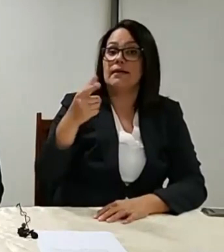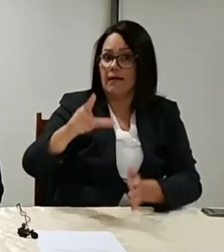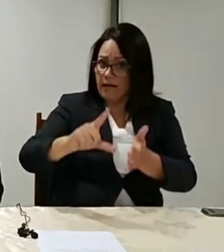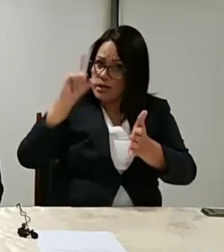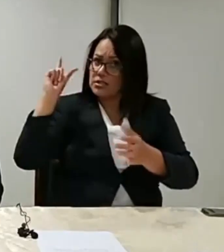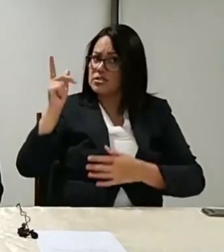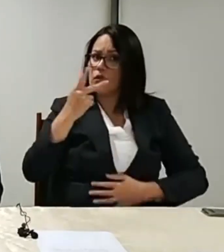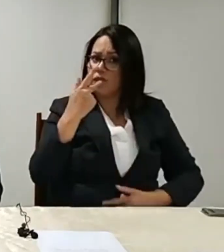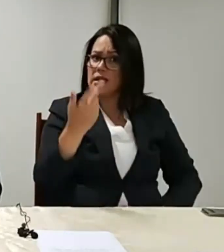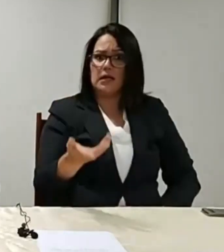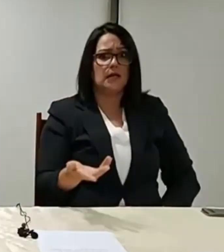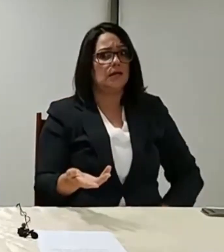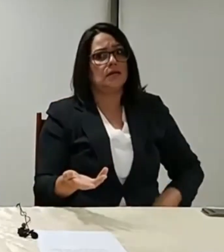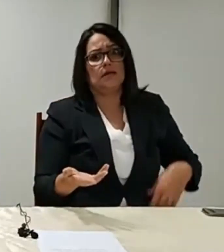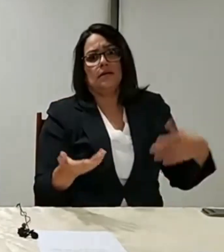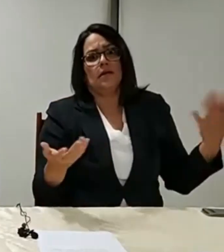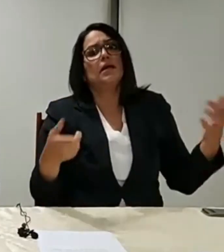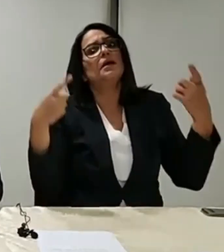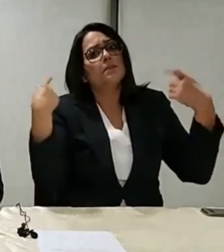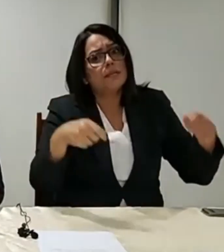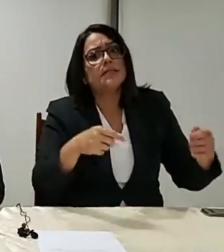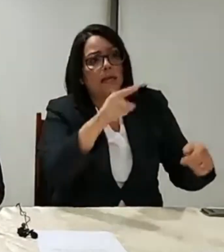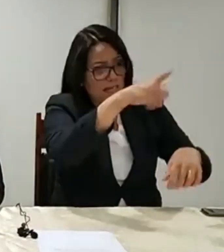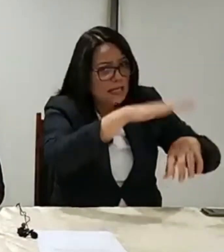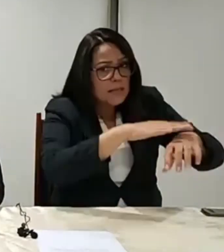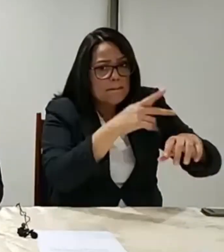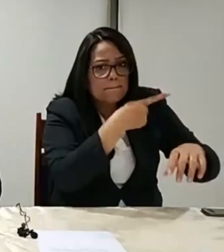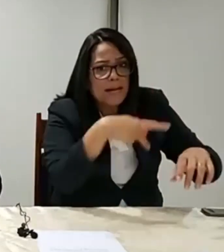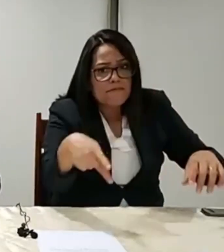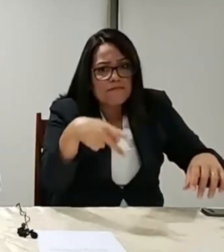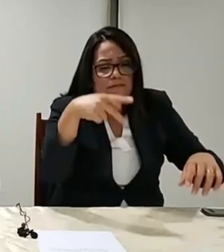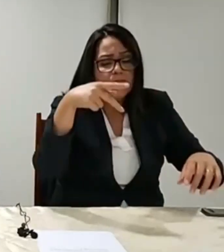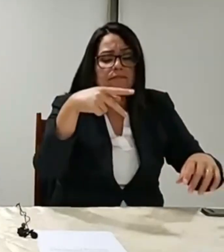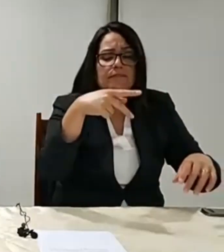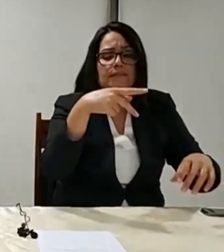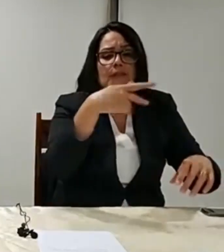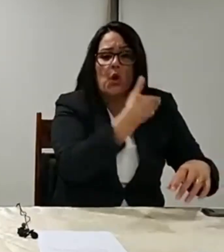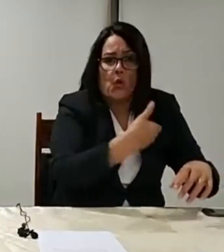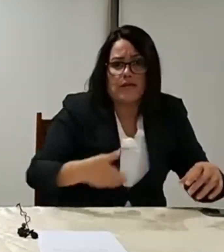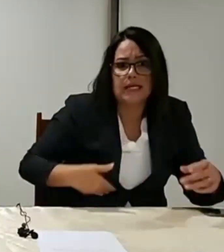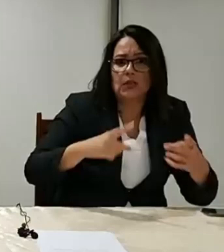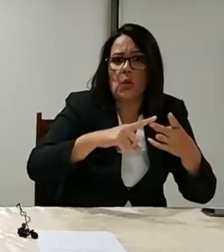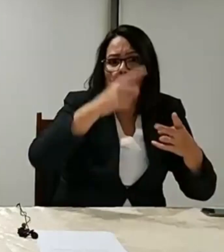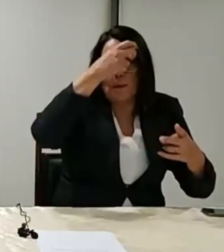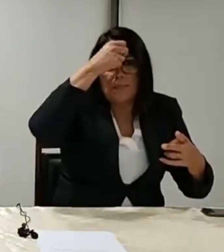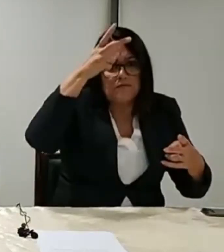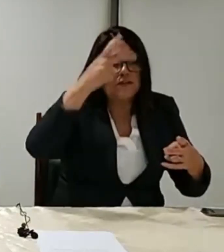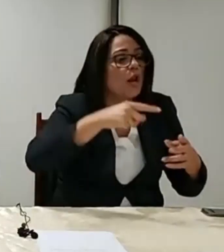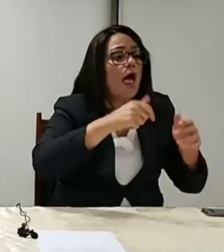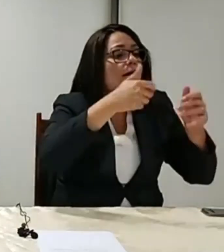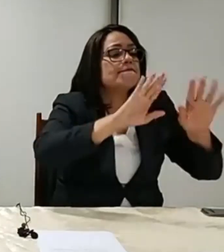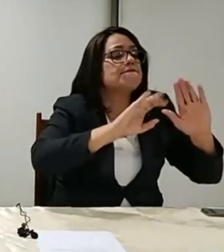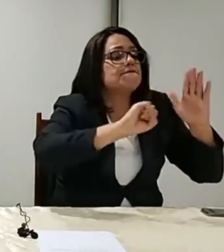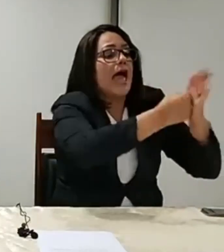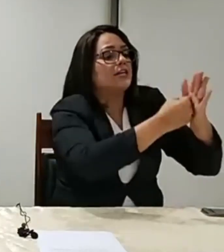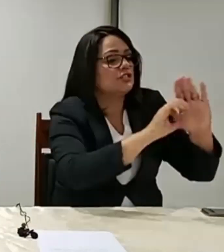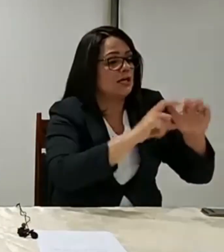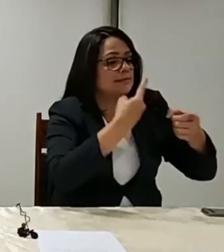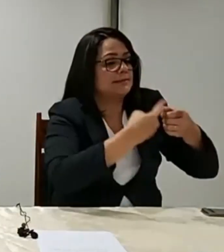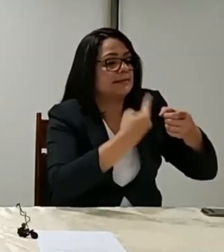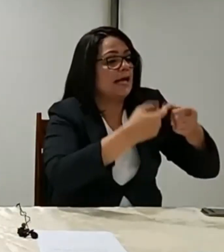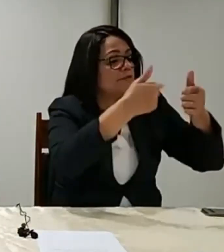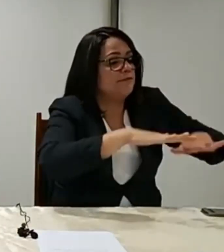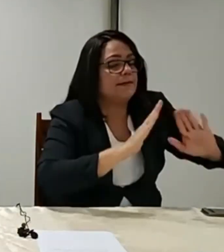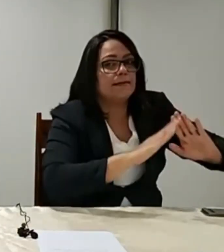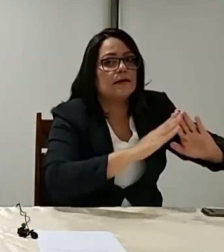tem que ser uma responsabilidade de quem fecha. O lockdown, eu tenho visto vocês falarem no programa Pingo